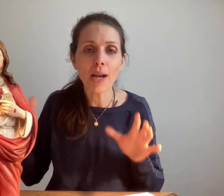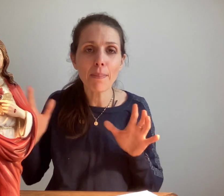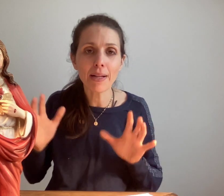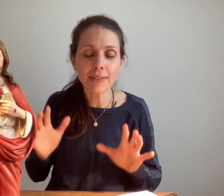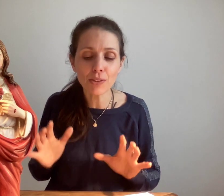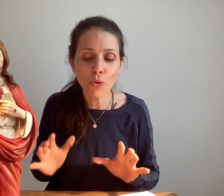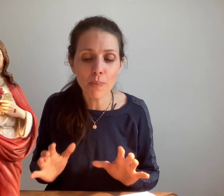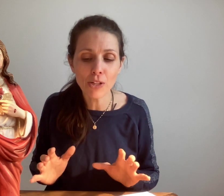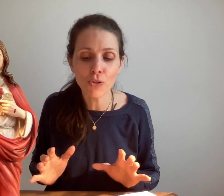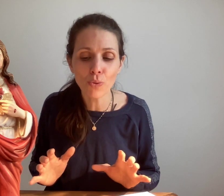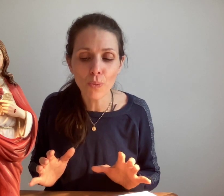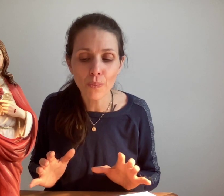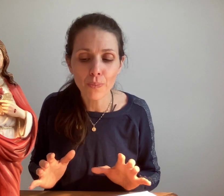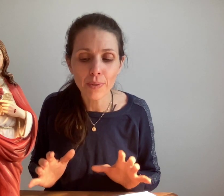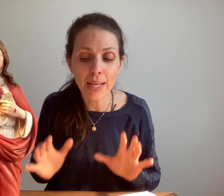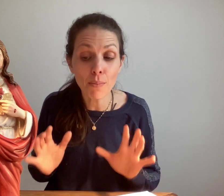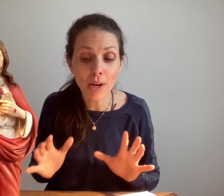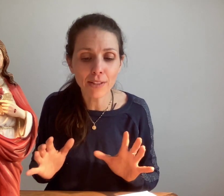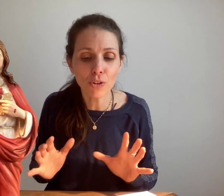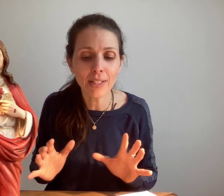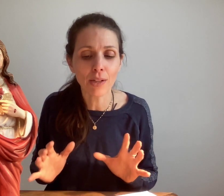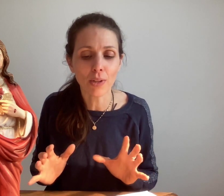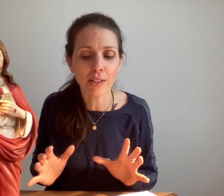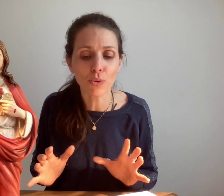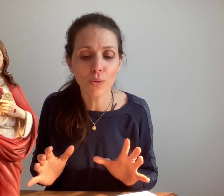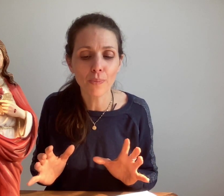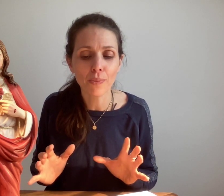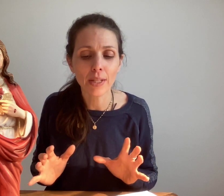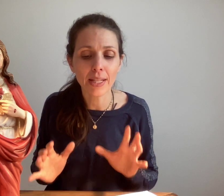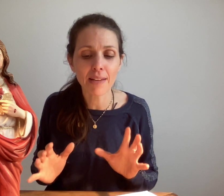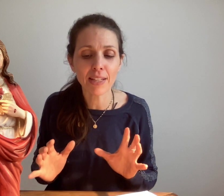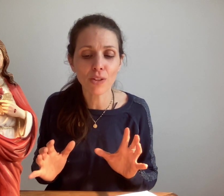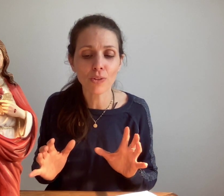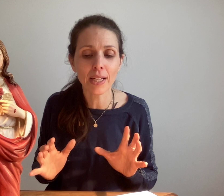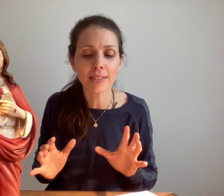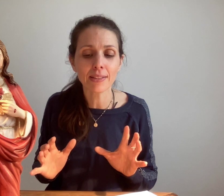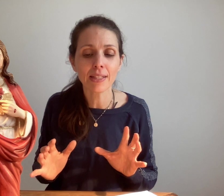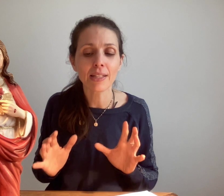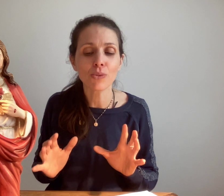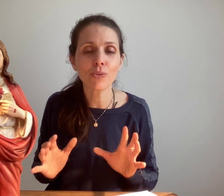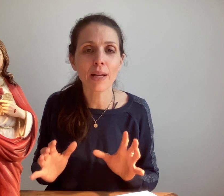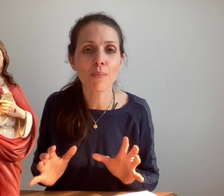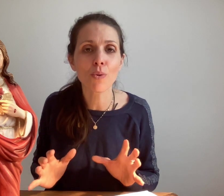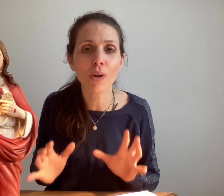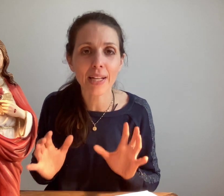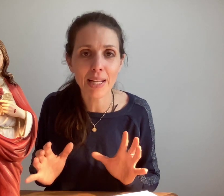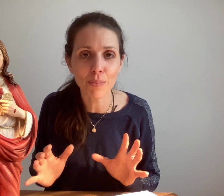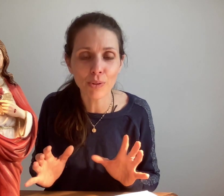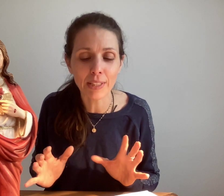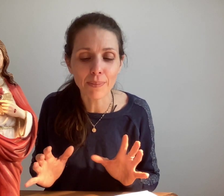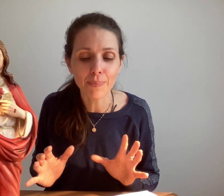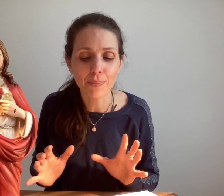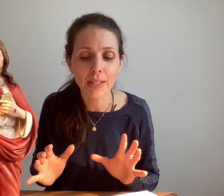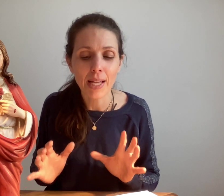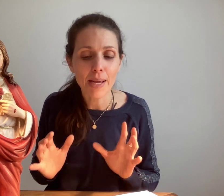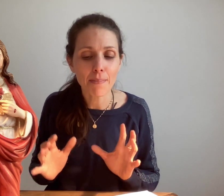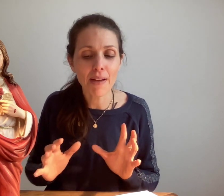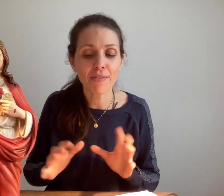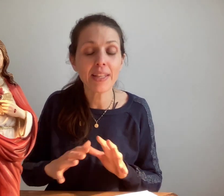la placer sur mes genoux et me la donner en cadeau. Et avec tendresse, tout amour, il me dit, « Ma fille,